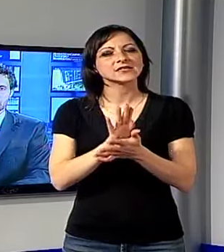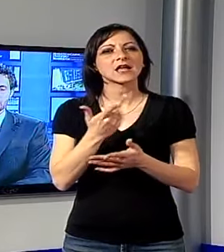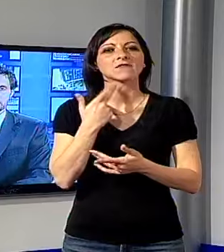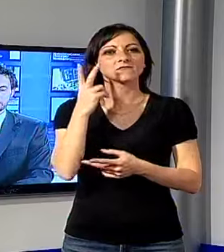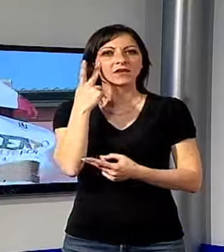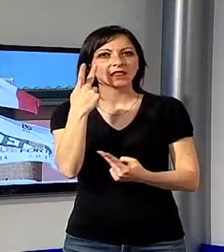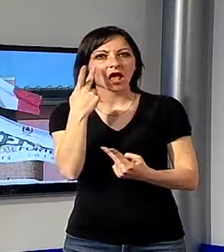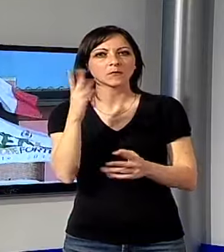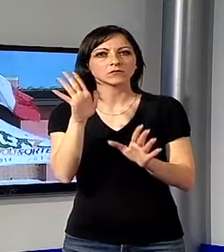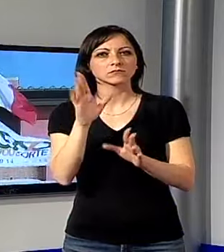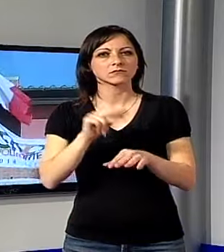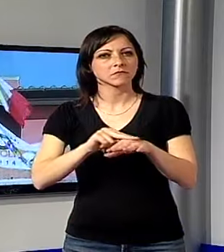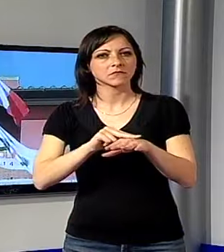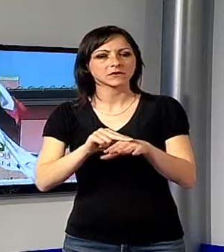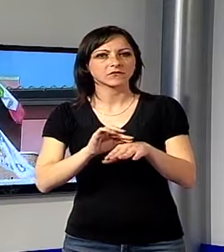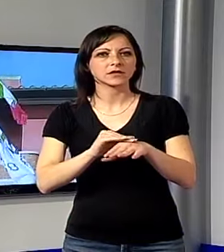servizio.